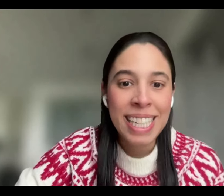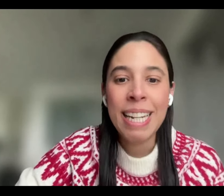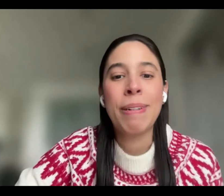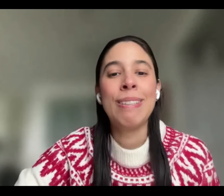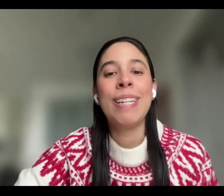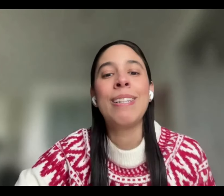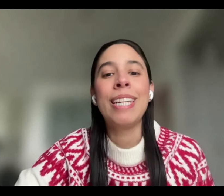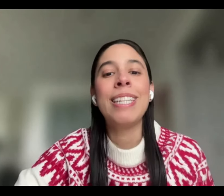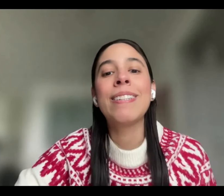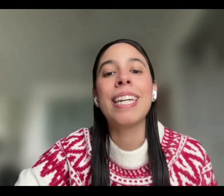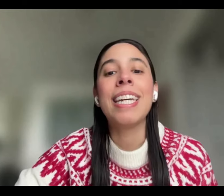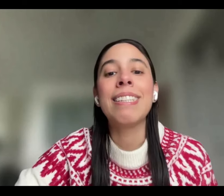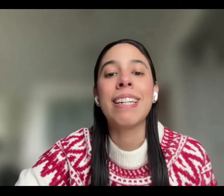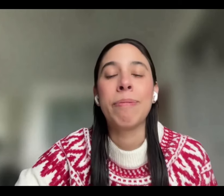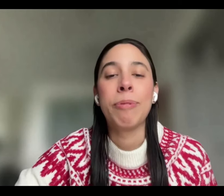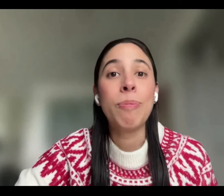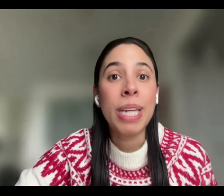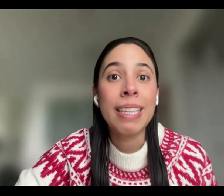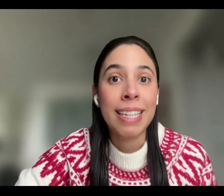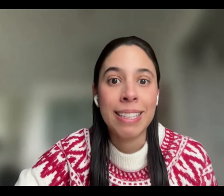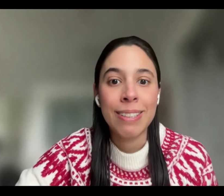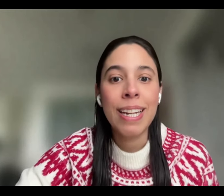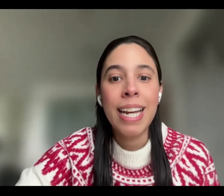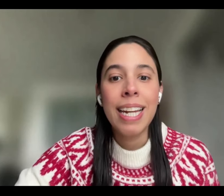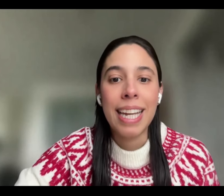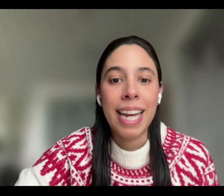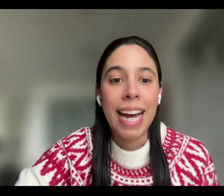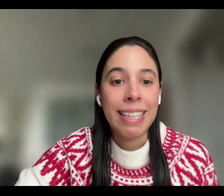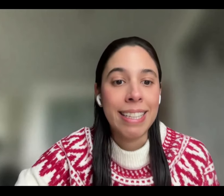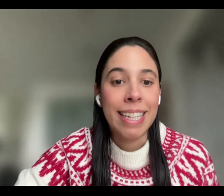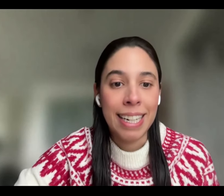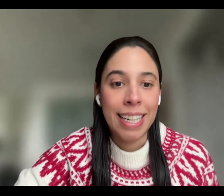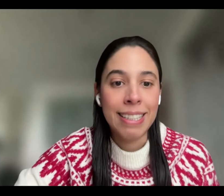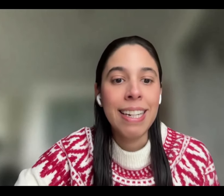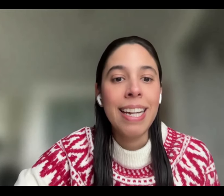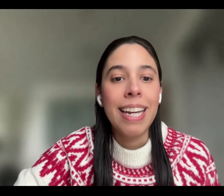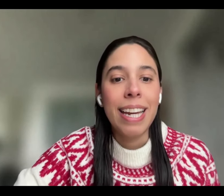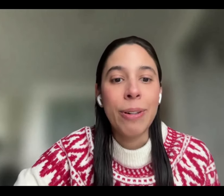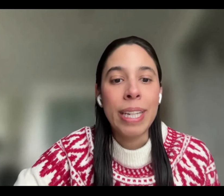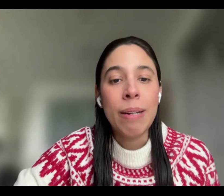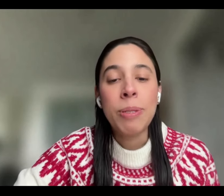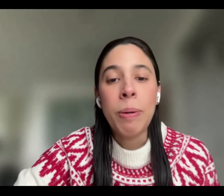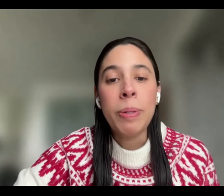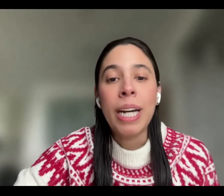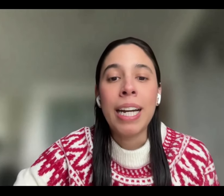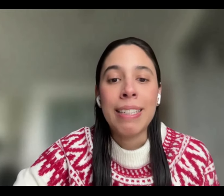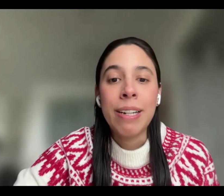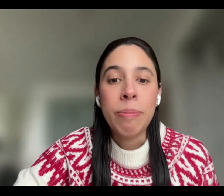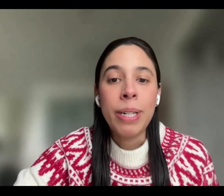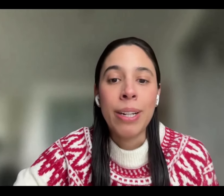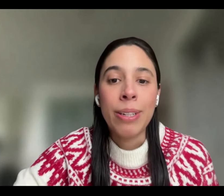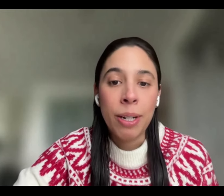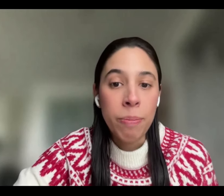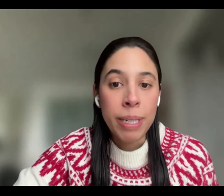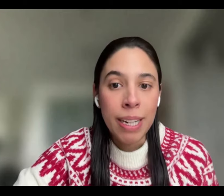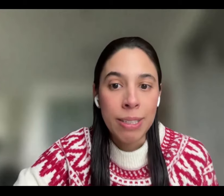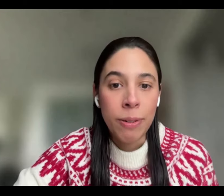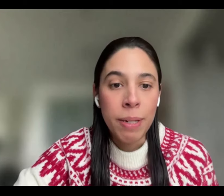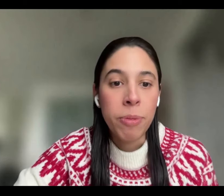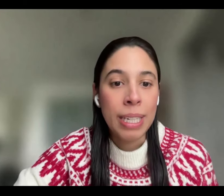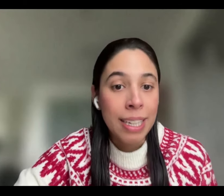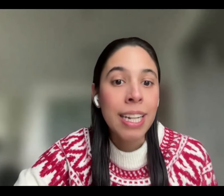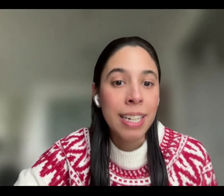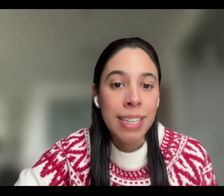que está por allí. Le mando un saludito y estaremos muy atentos de atenderles. Hoy estamos convocadas y convocados a